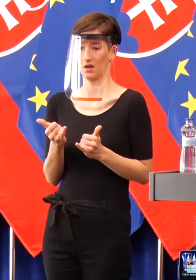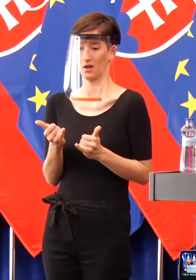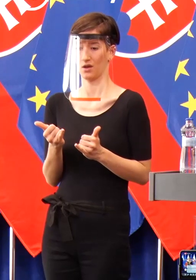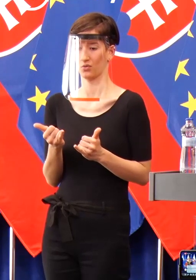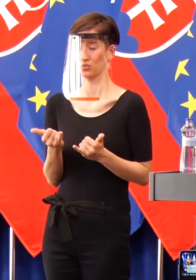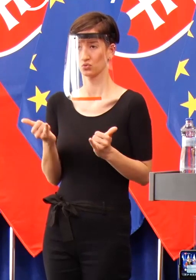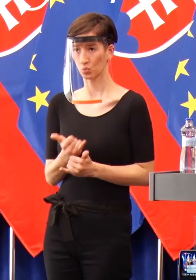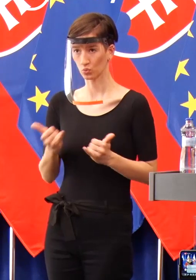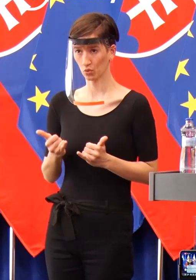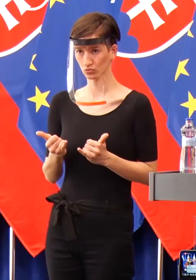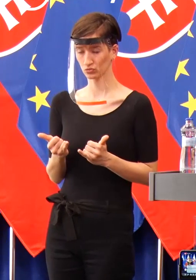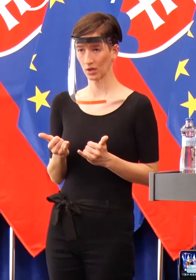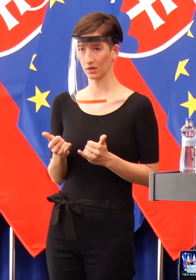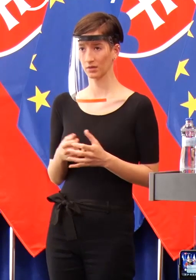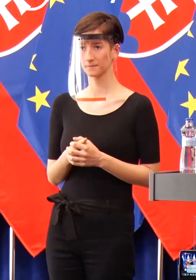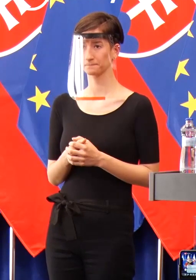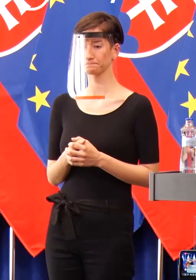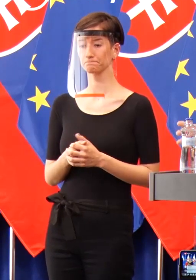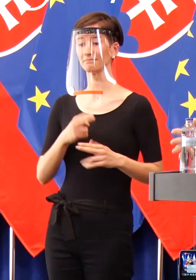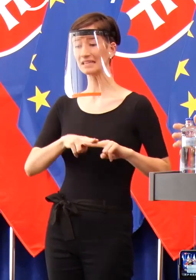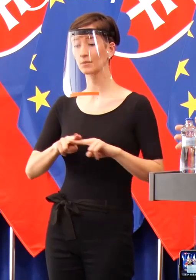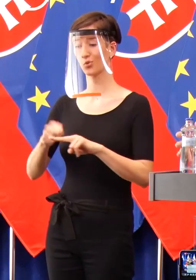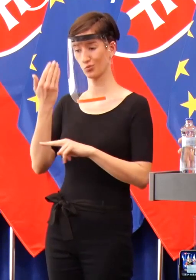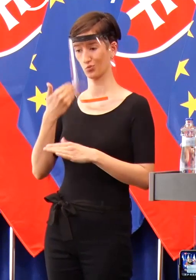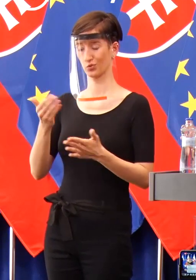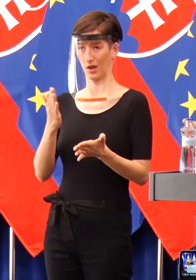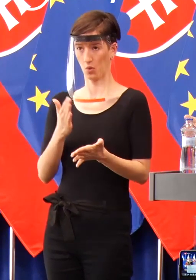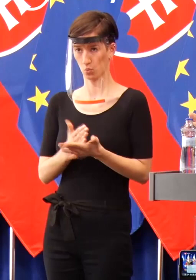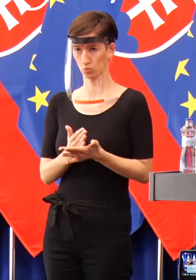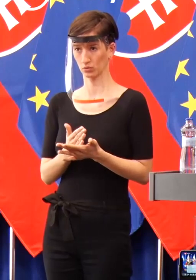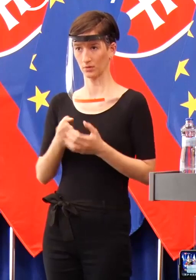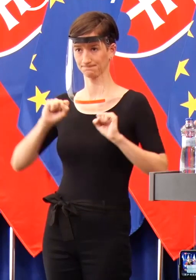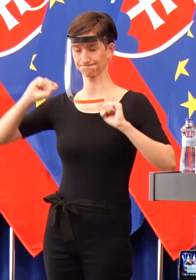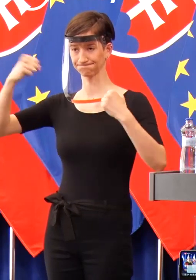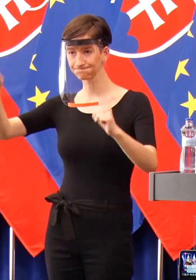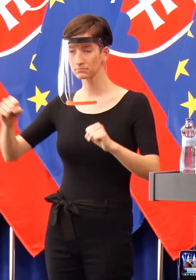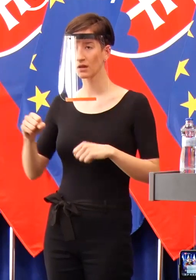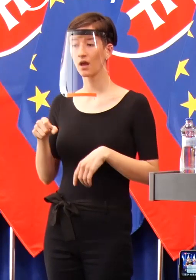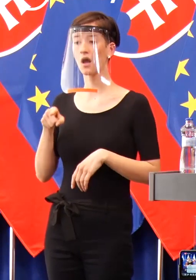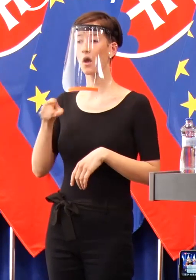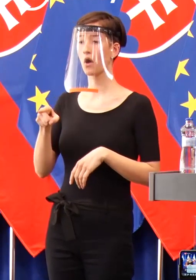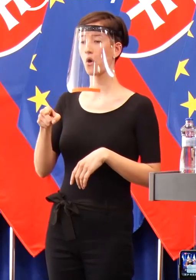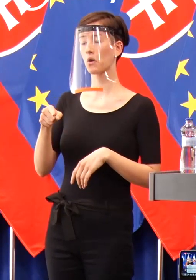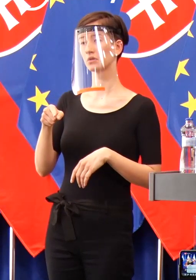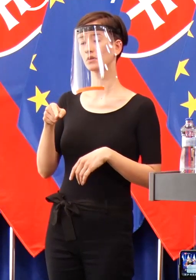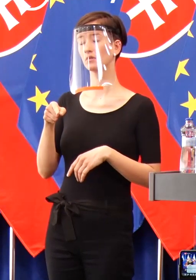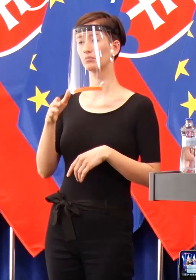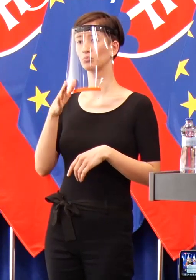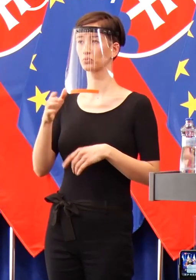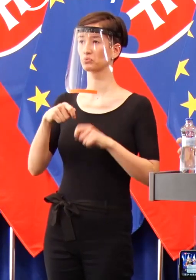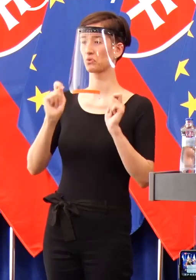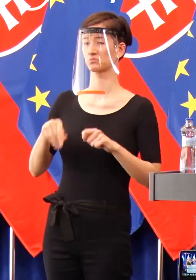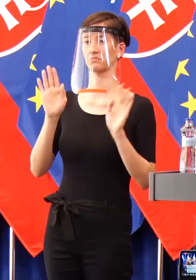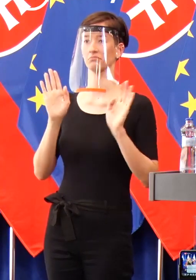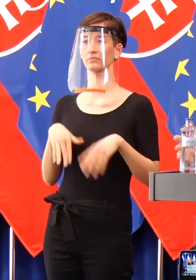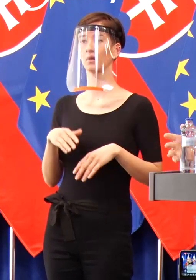pristupovať, keď príjmeme ďalšie opatrenie nejaké a budeme potrebovať od ľudí naozaj rešpekt, disciplínu a zodpovednosť. Snova si